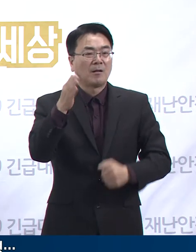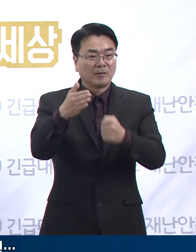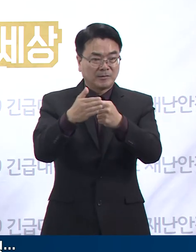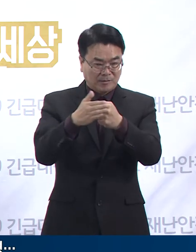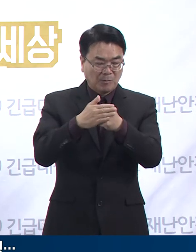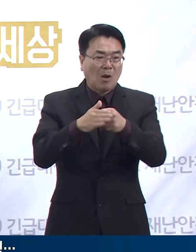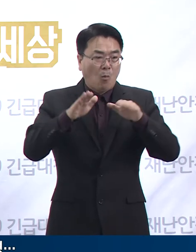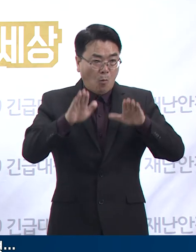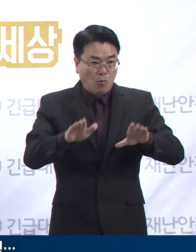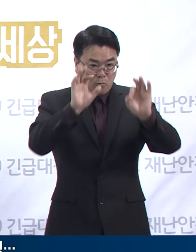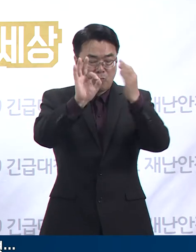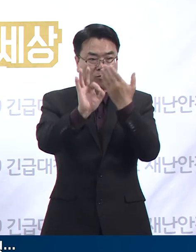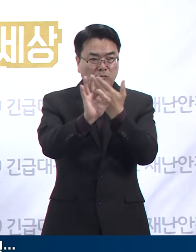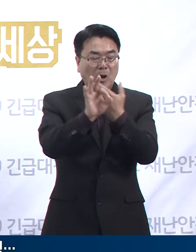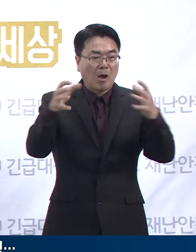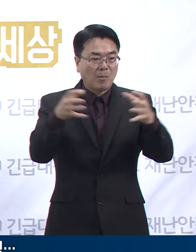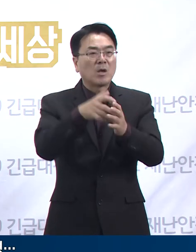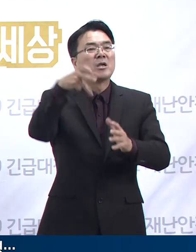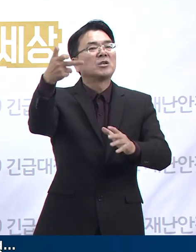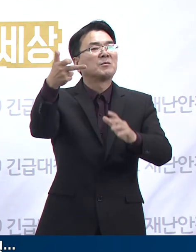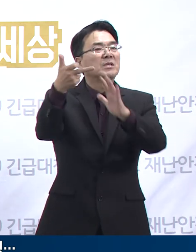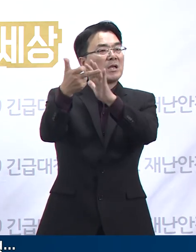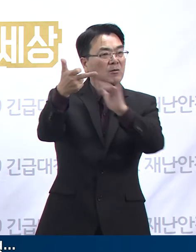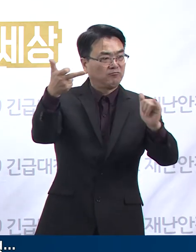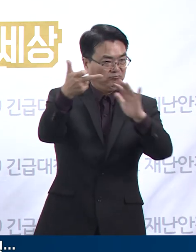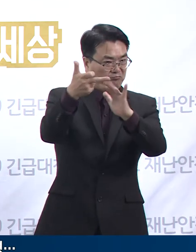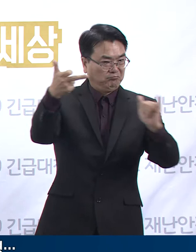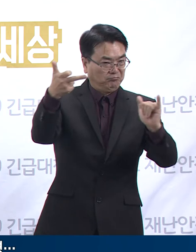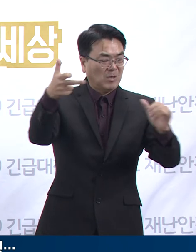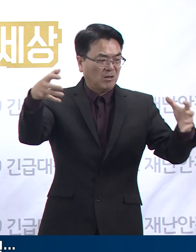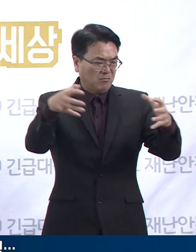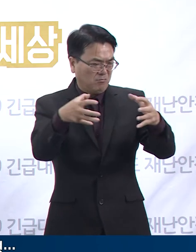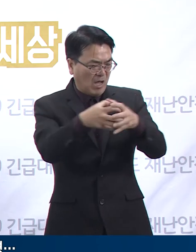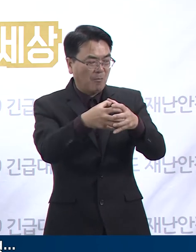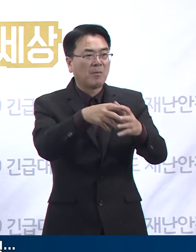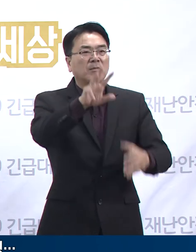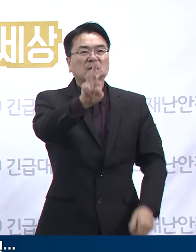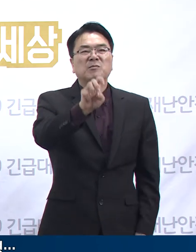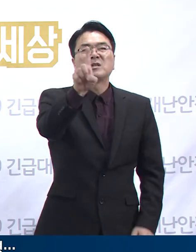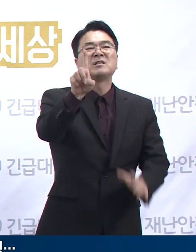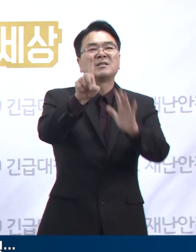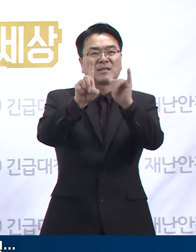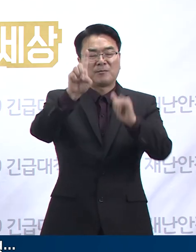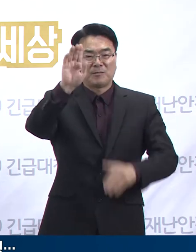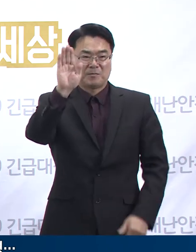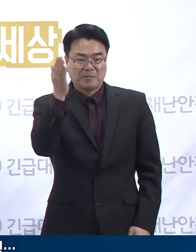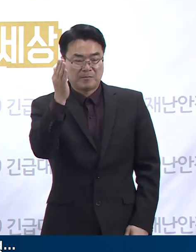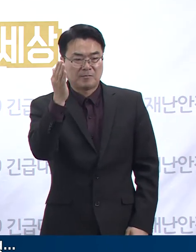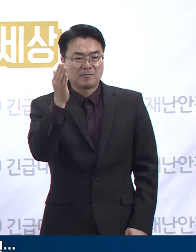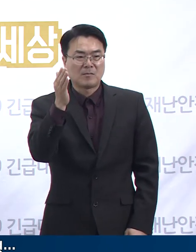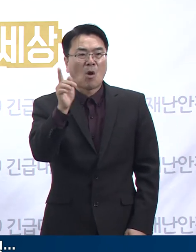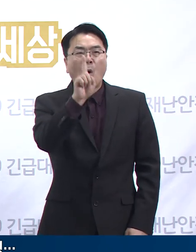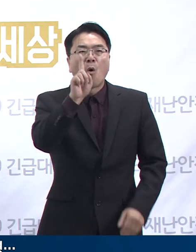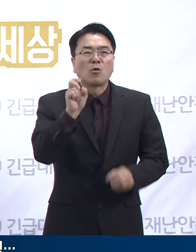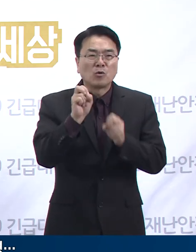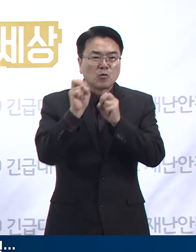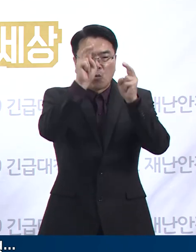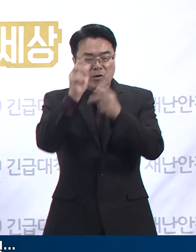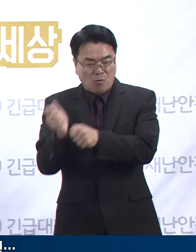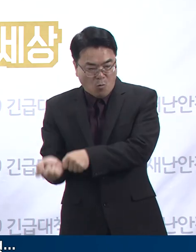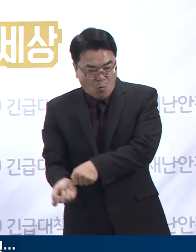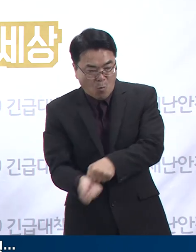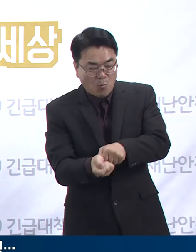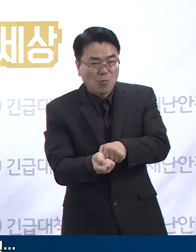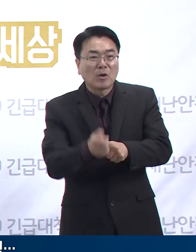확진자는 경기도 직계 27명, 타시도 포함 31명으로 늘어났습니다. 지난 17일 용인시 한 골프장에서 대학교